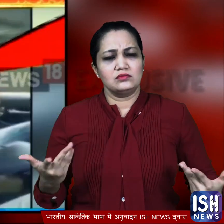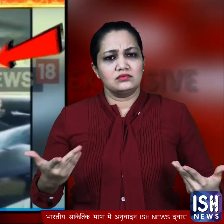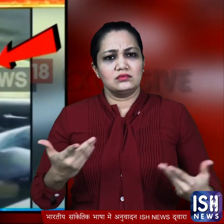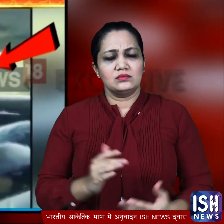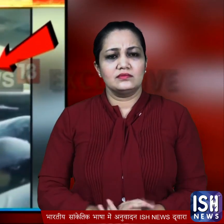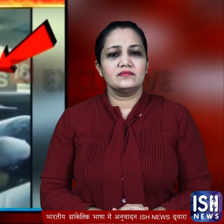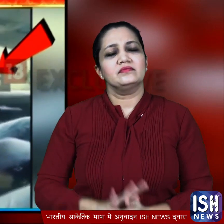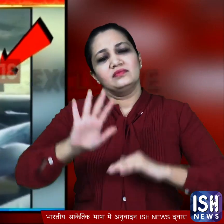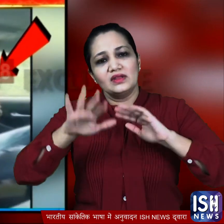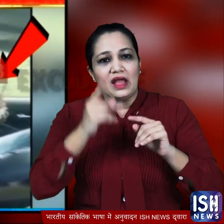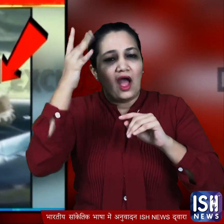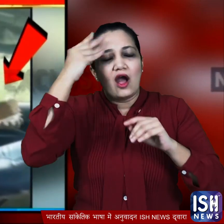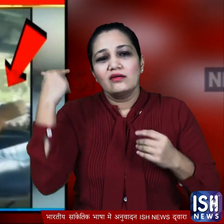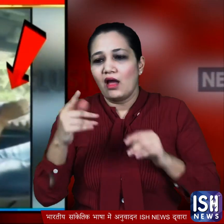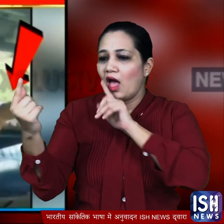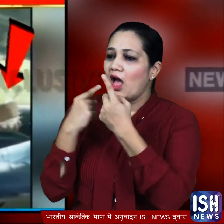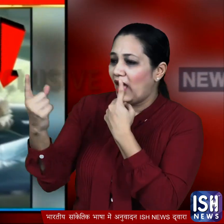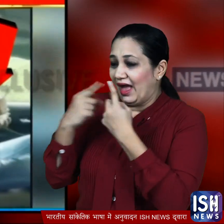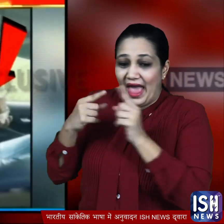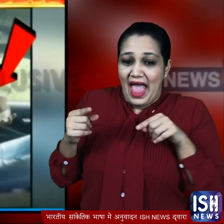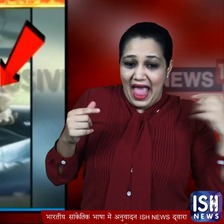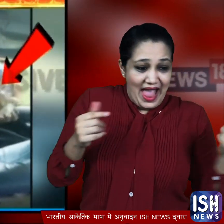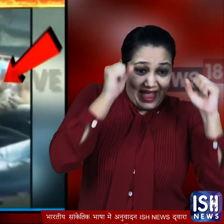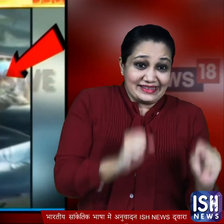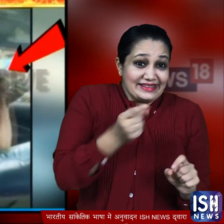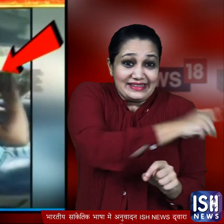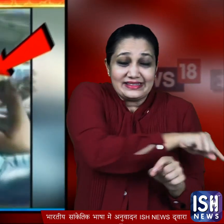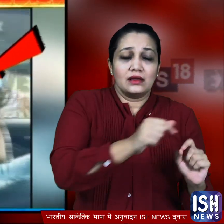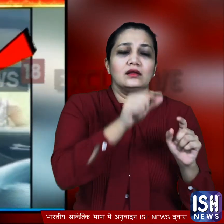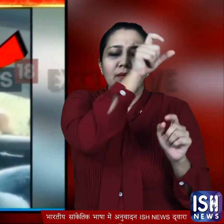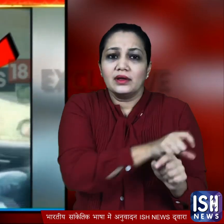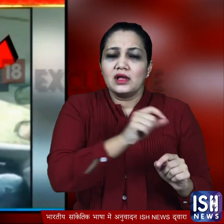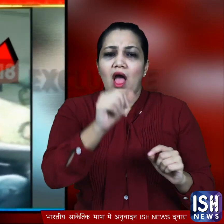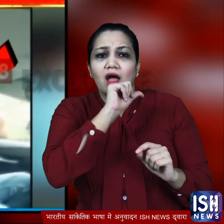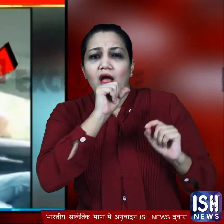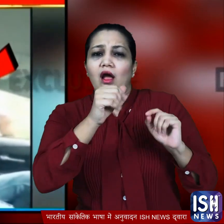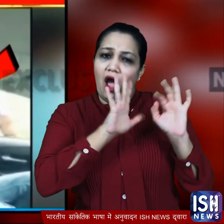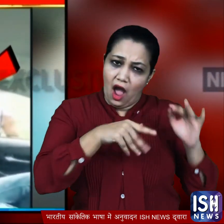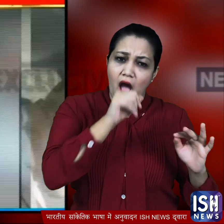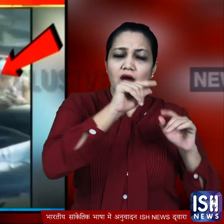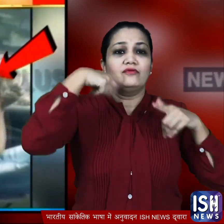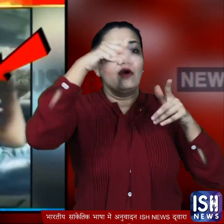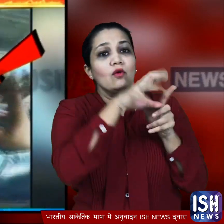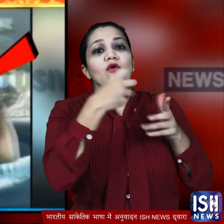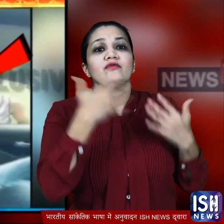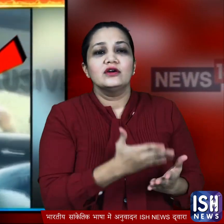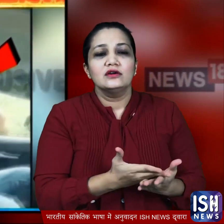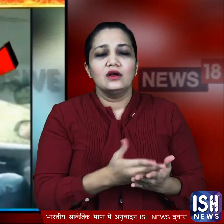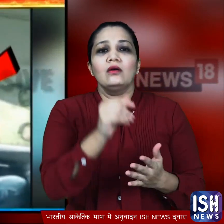लेकिन इस चक्कर में वो ये भूल गया कि बहस के बीच उसके बगल में बैठे शक्स का शराब पीने का वीडियो बन चुका है उसने शराब का एक घूंट लेने के